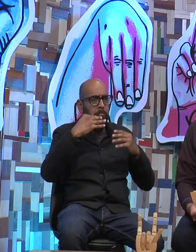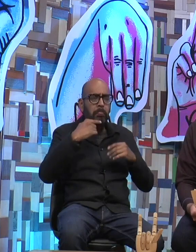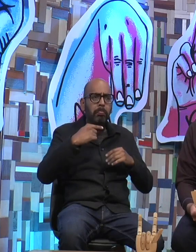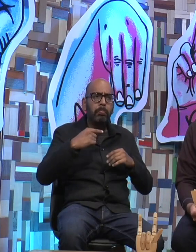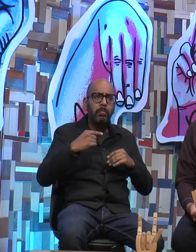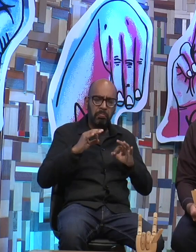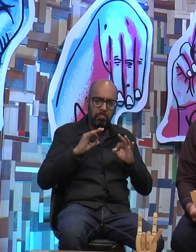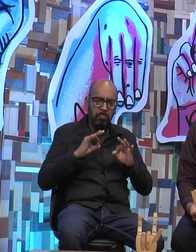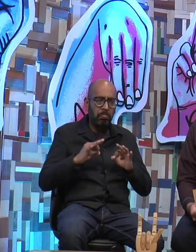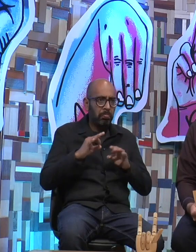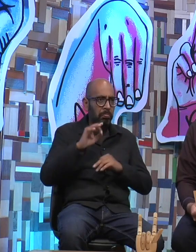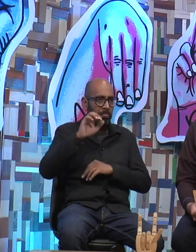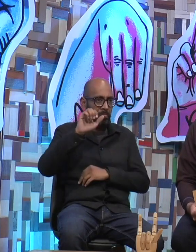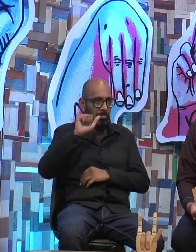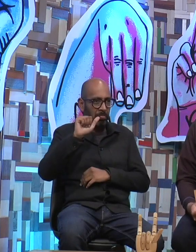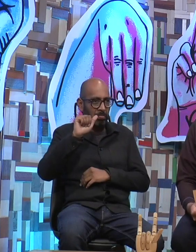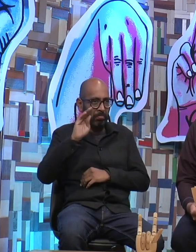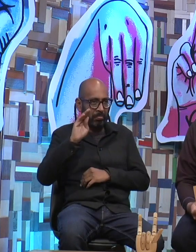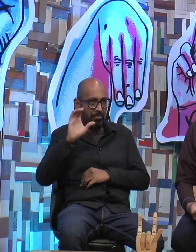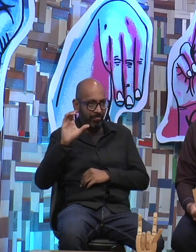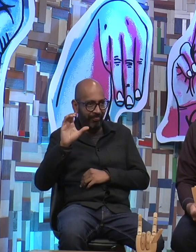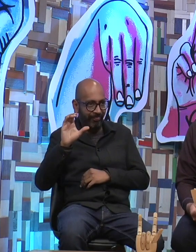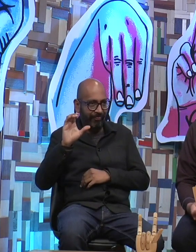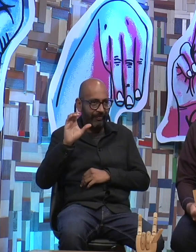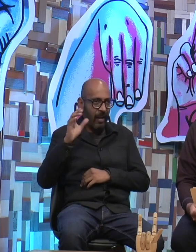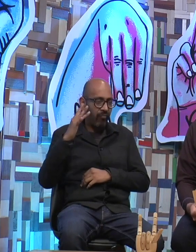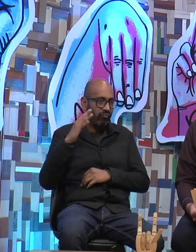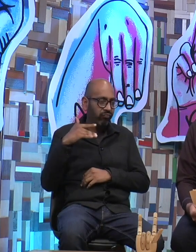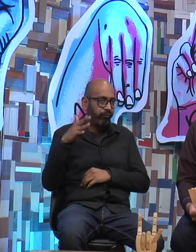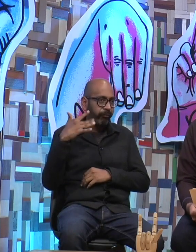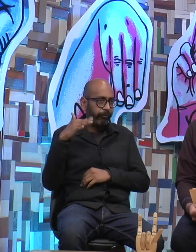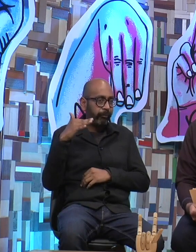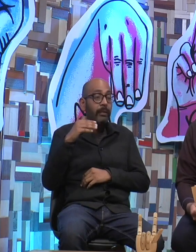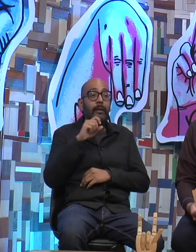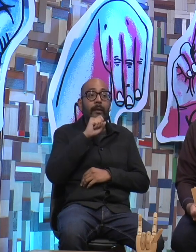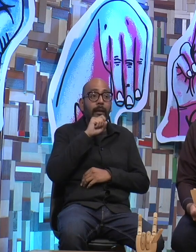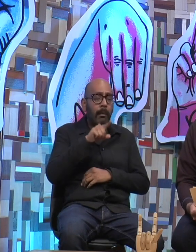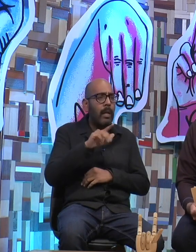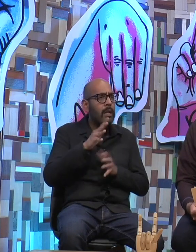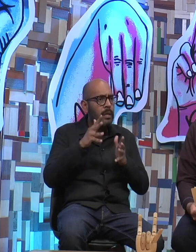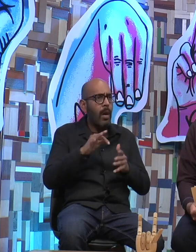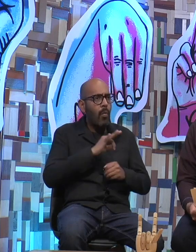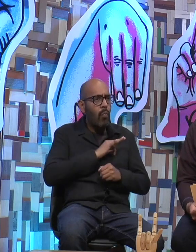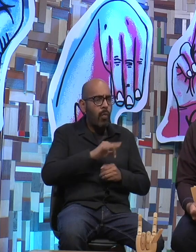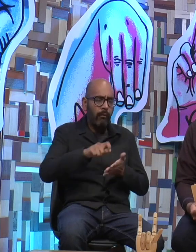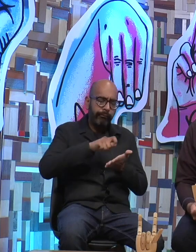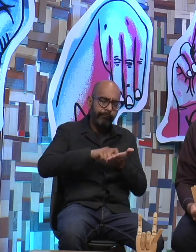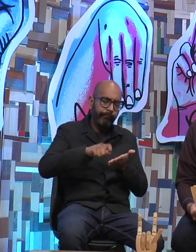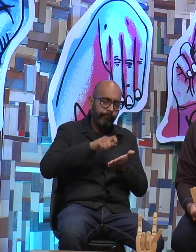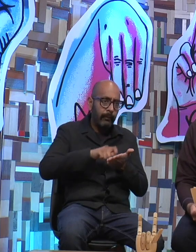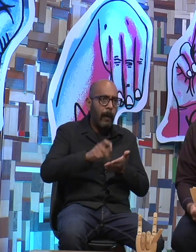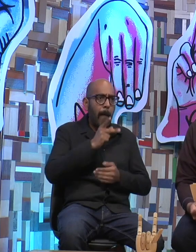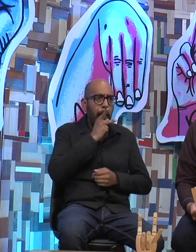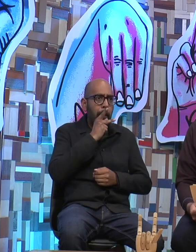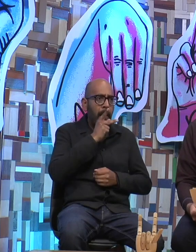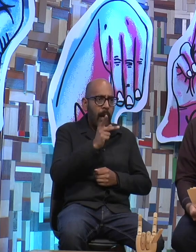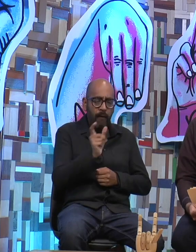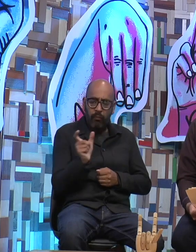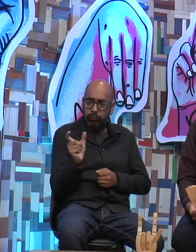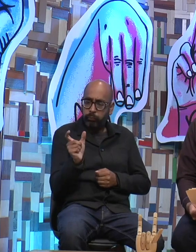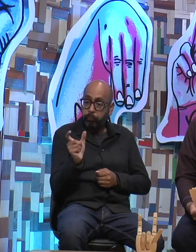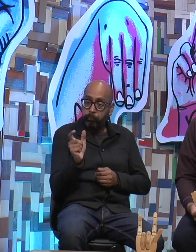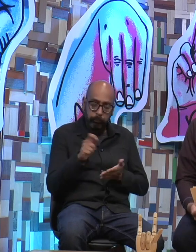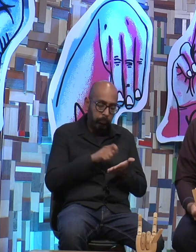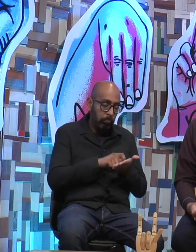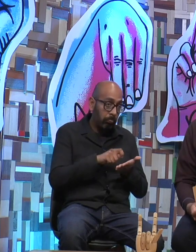el alfabeto manual sino también ya habían aprendido a escribir y podían escribir palabras completas que le dictaba el profesor